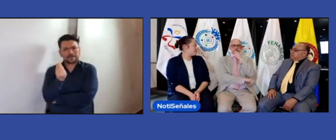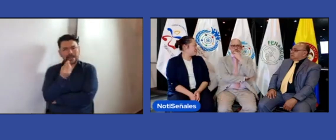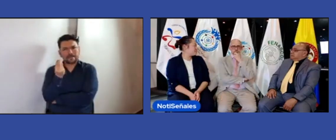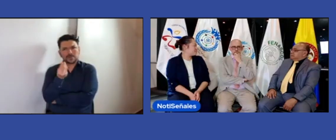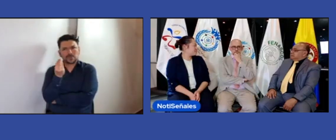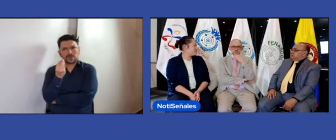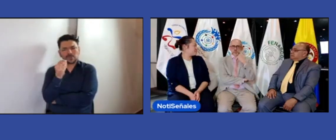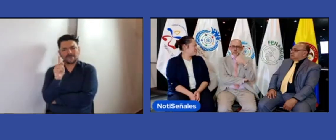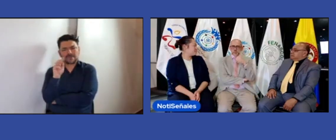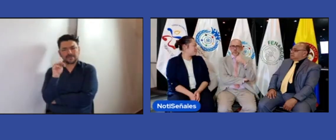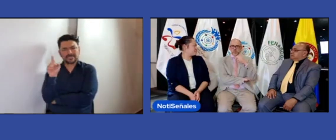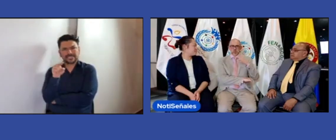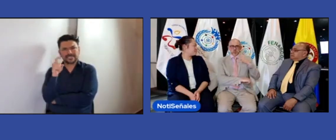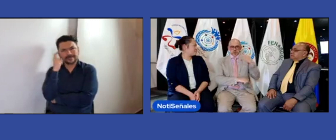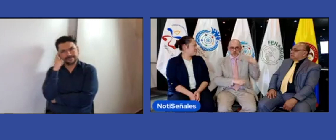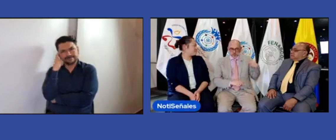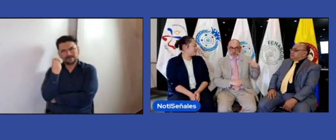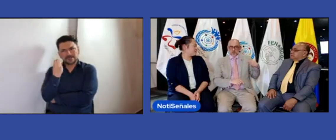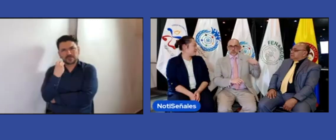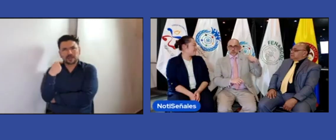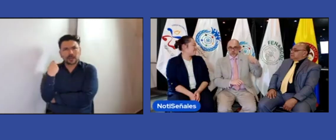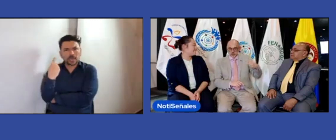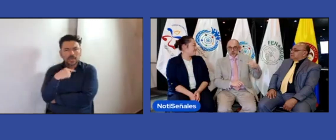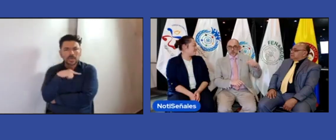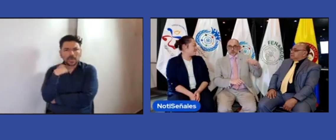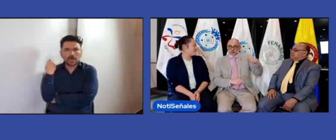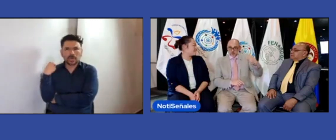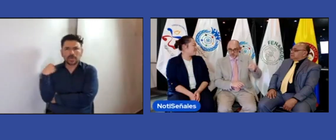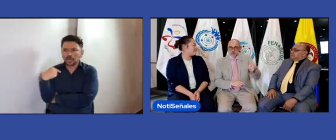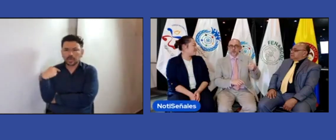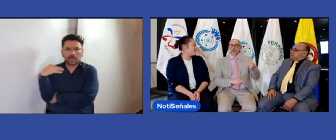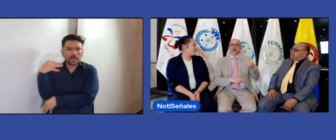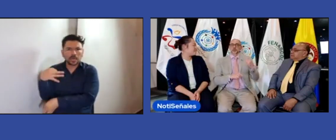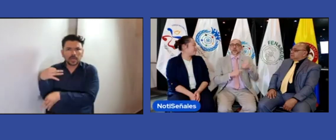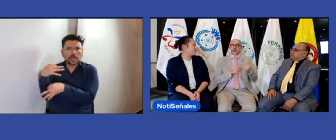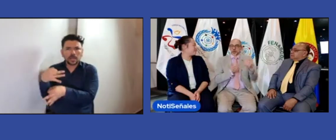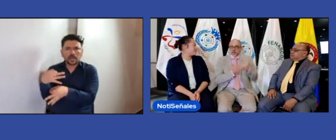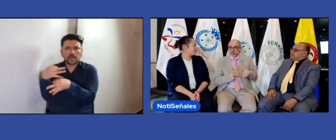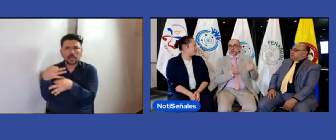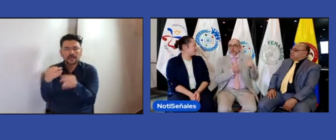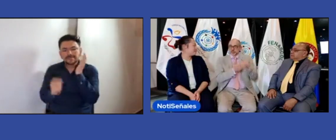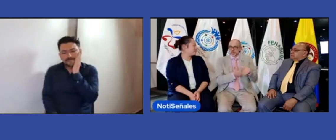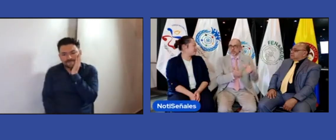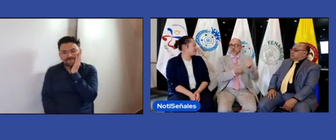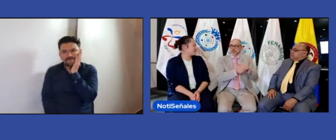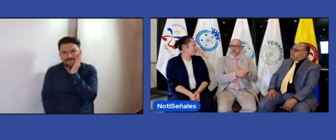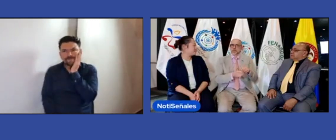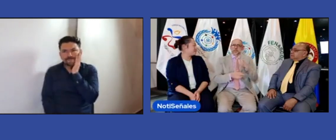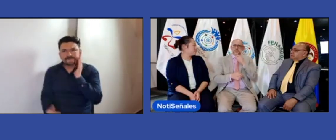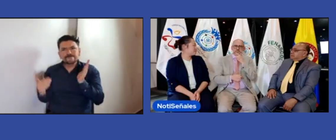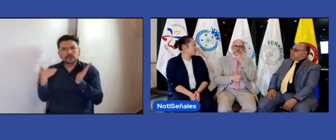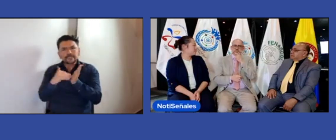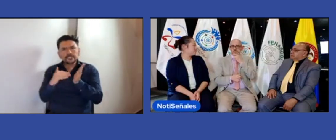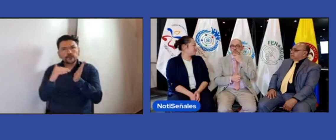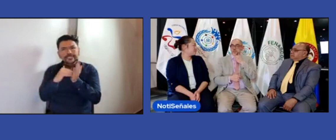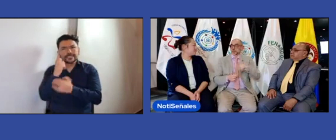Nosotros como Junta de la Federación Mundial de Sordos pensamos y decimos bueno han pasado ya tres congresos